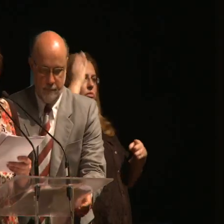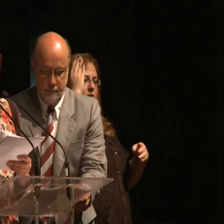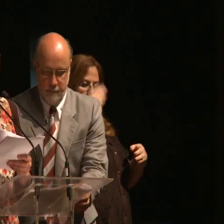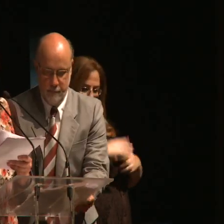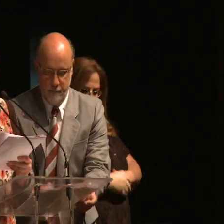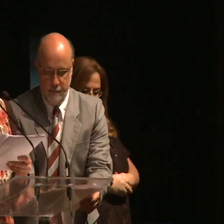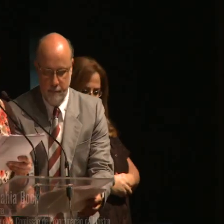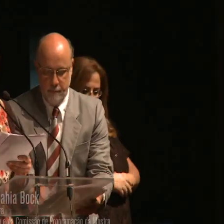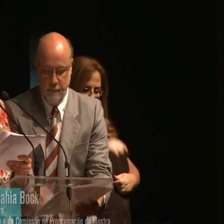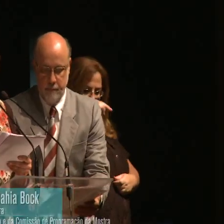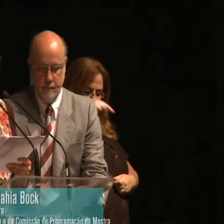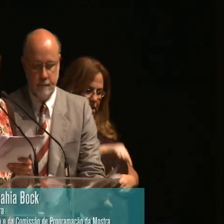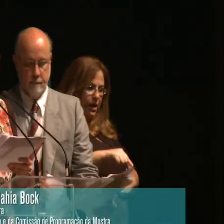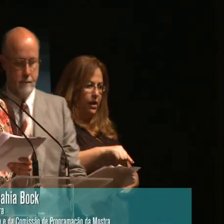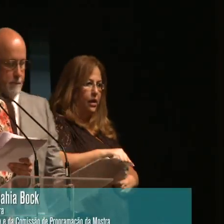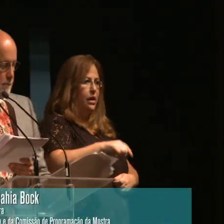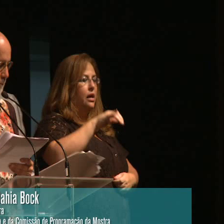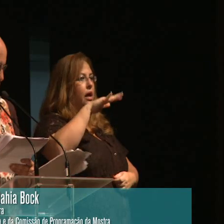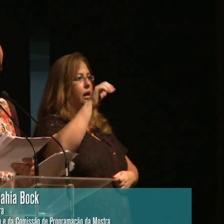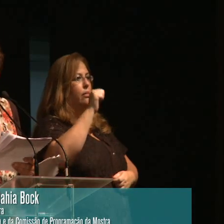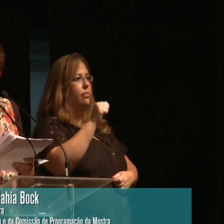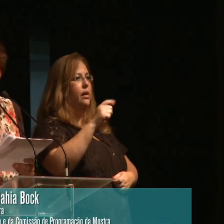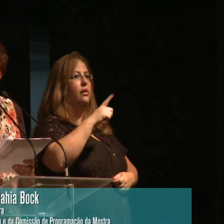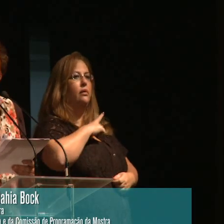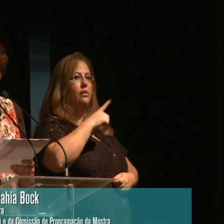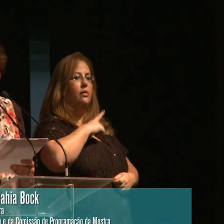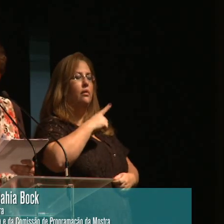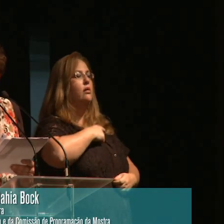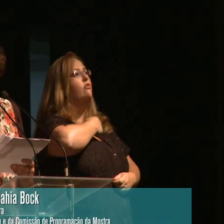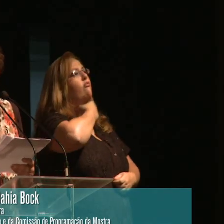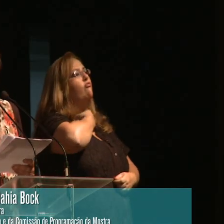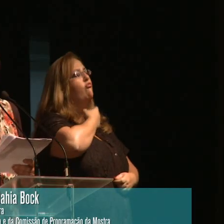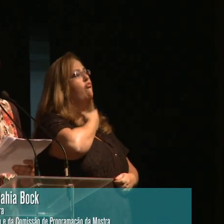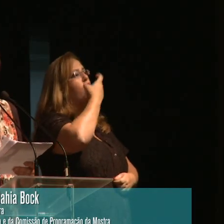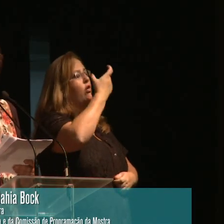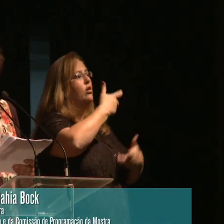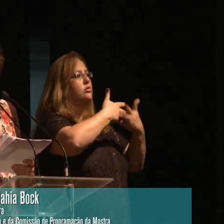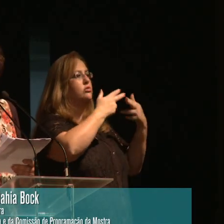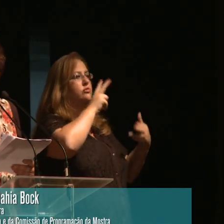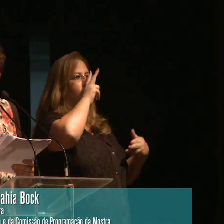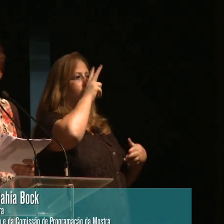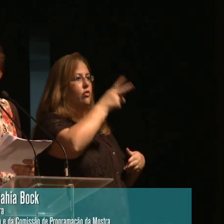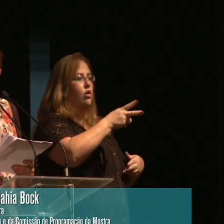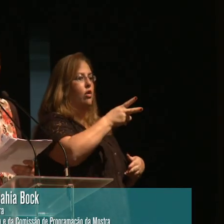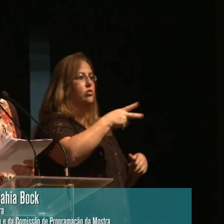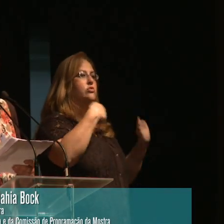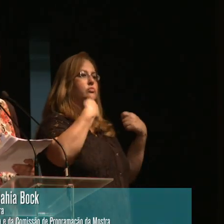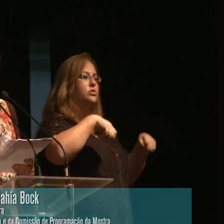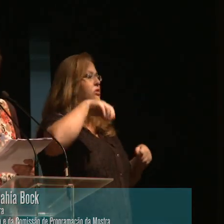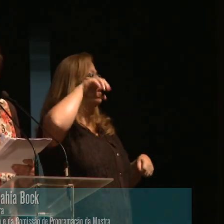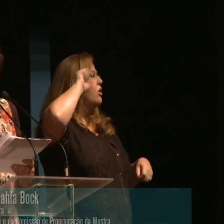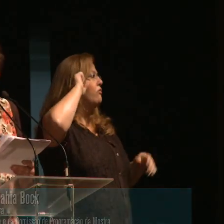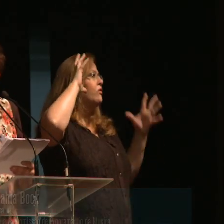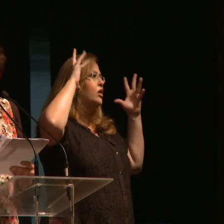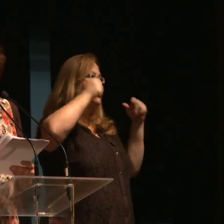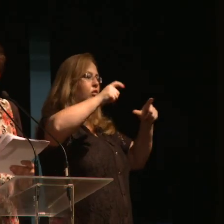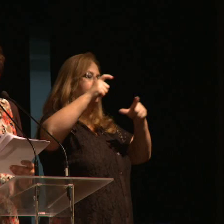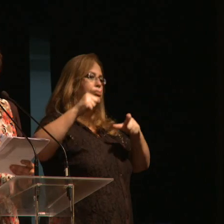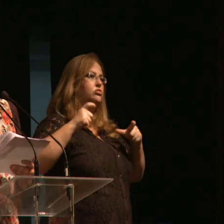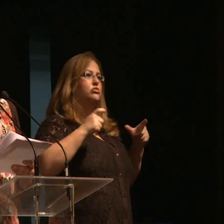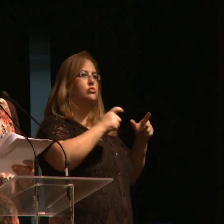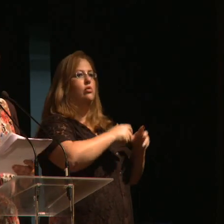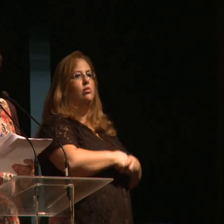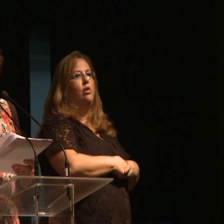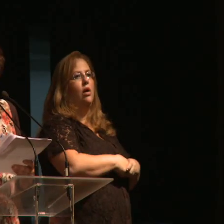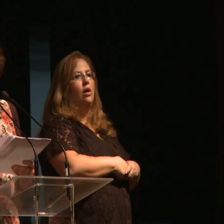Daqui deste Anhembi deve sair nossa voz, uma voz forte que deverá ser ouvida em todos os espaços,